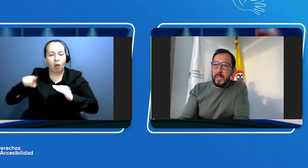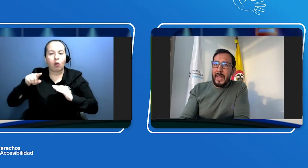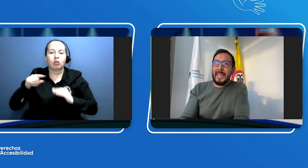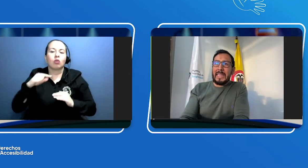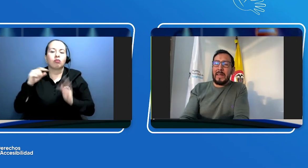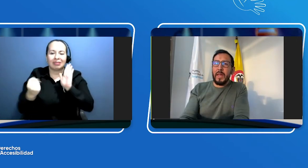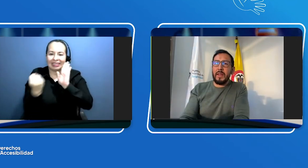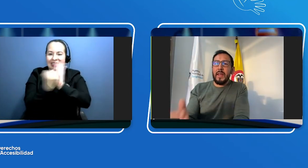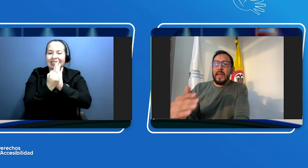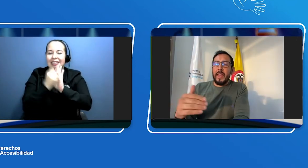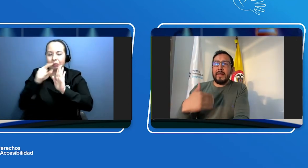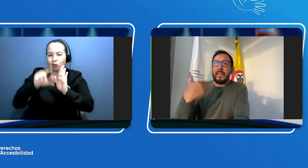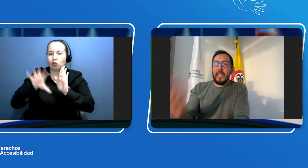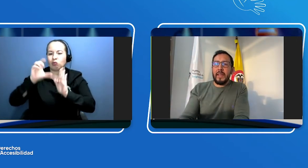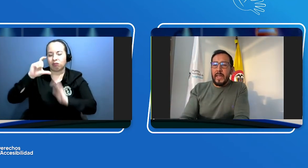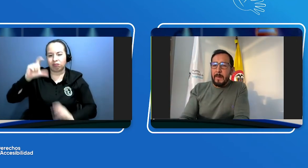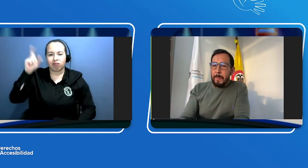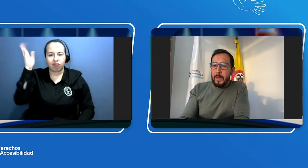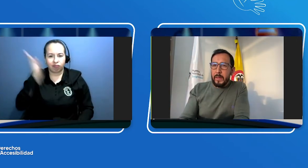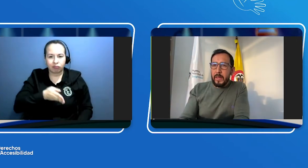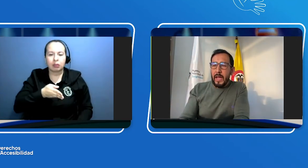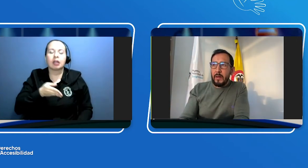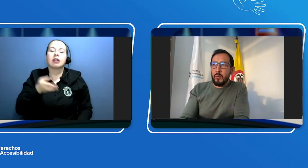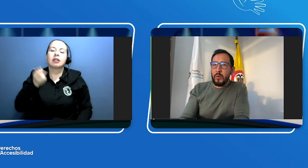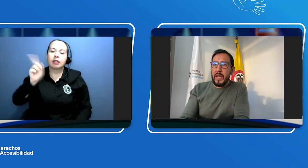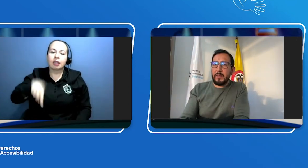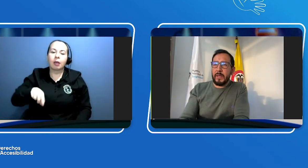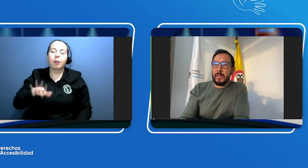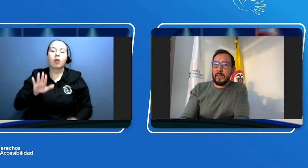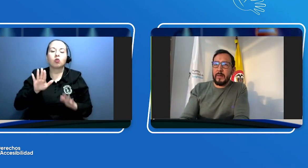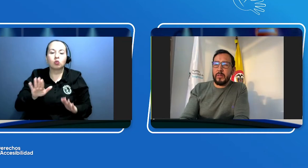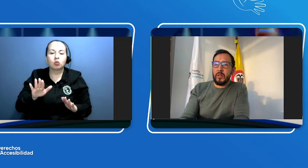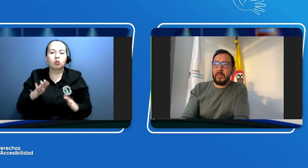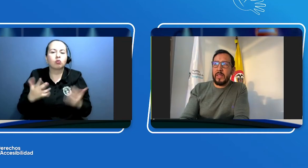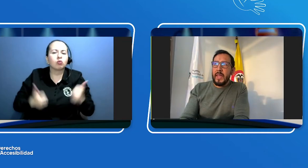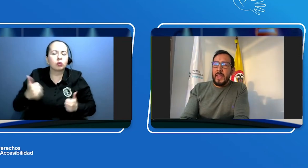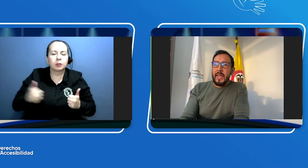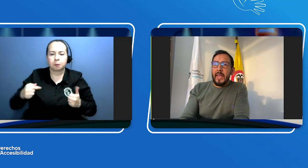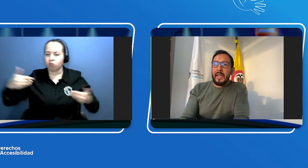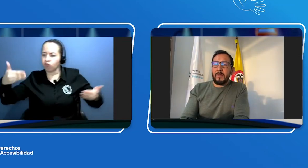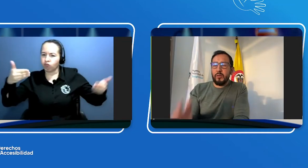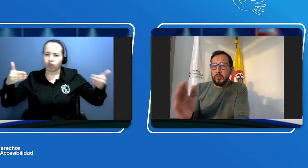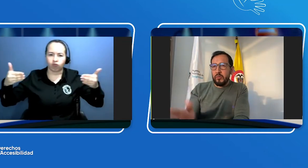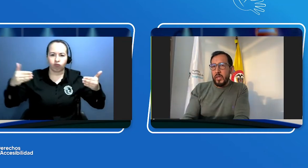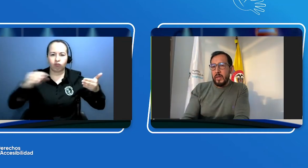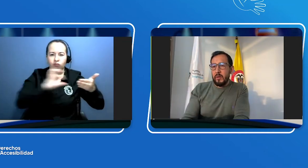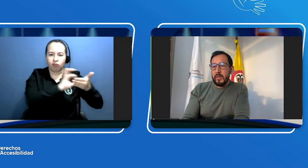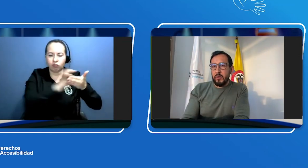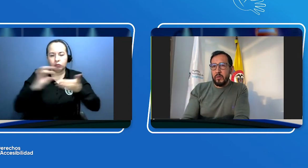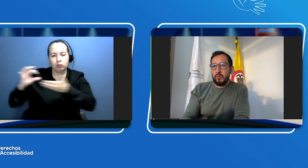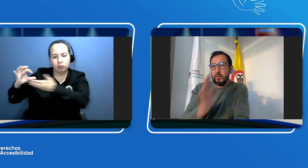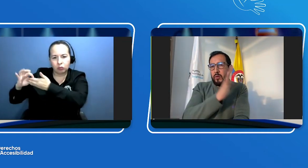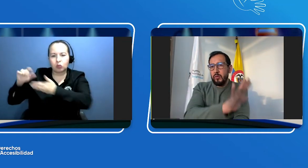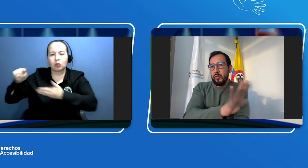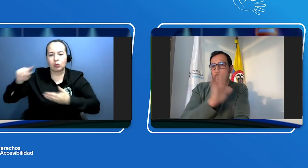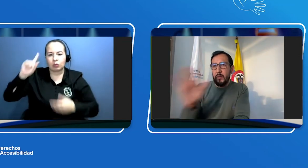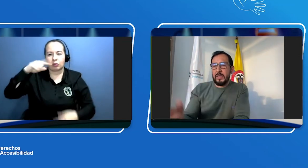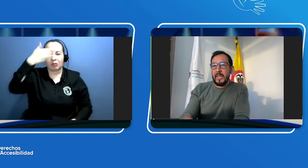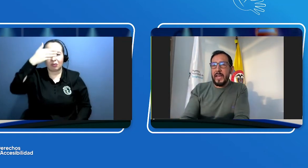también tener las respectivas adaptaciones en las motos en lo que son los espejos laterales